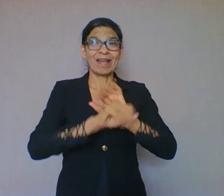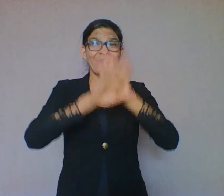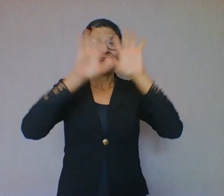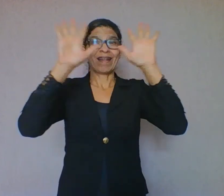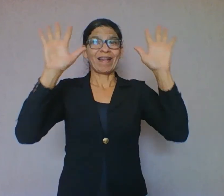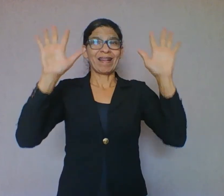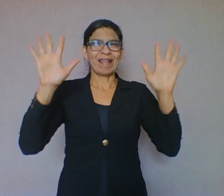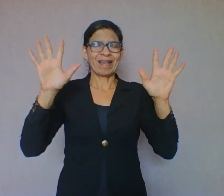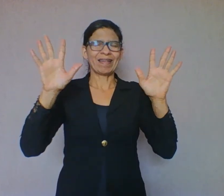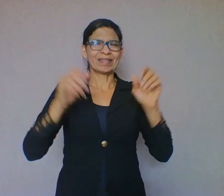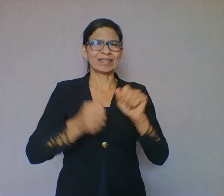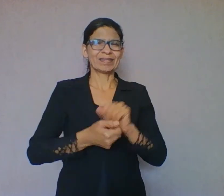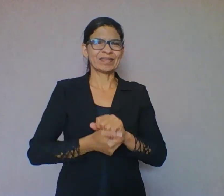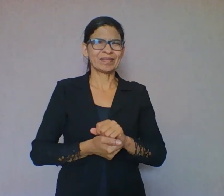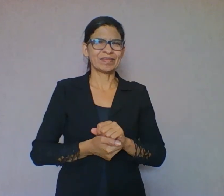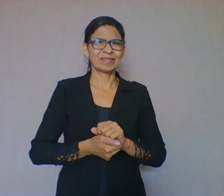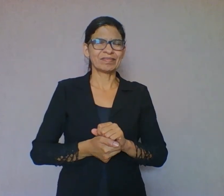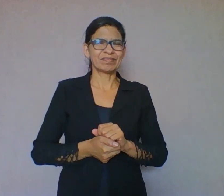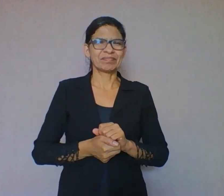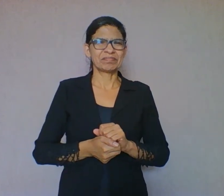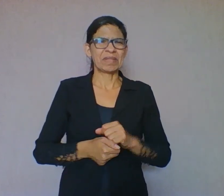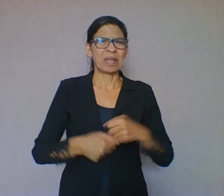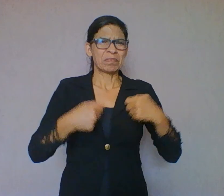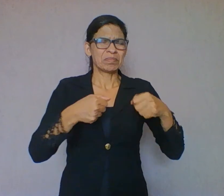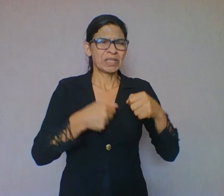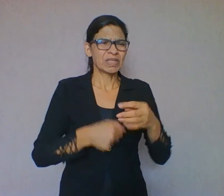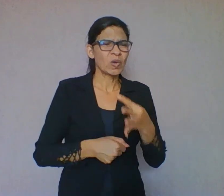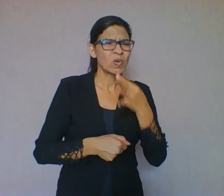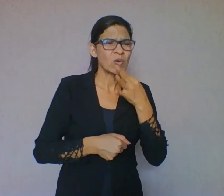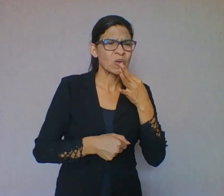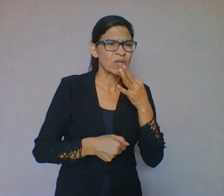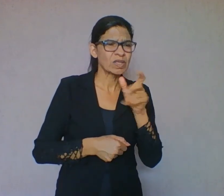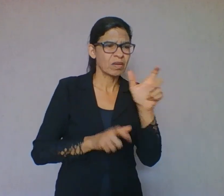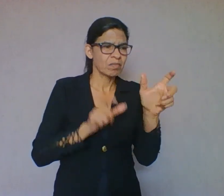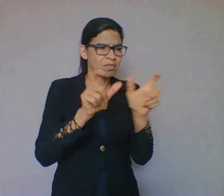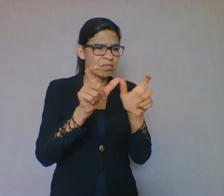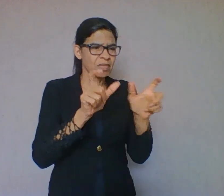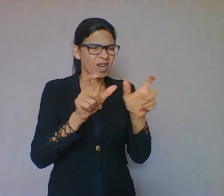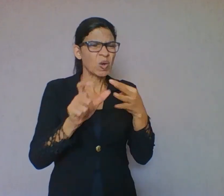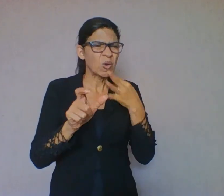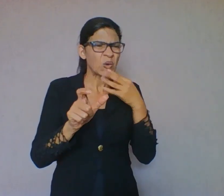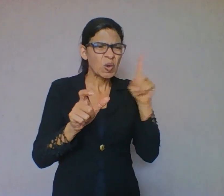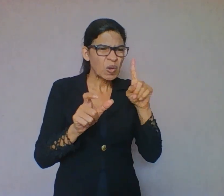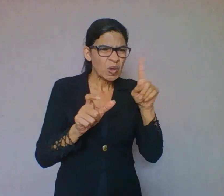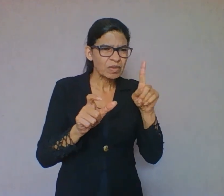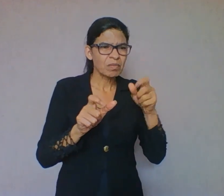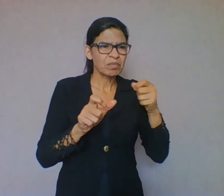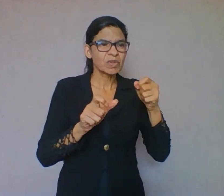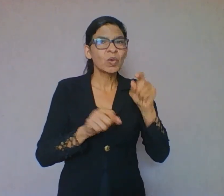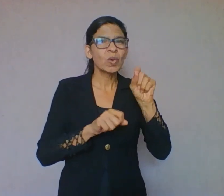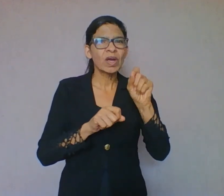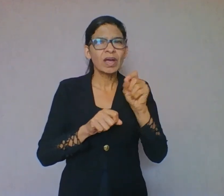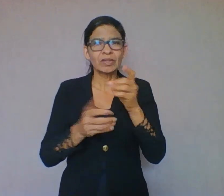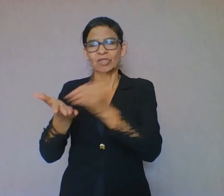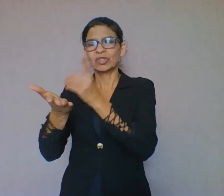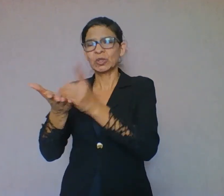inferência ou consulta ao dicionário. Foi o que eu disse anteriormente para vocês. Quarto, formulação